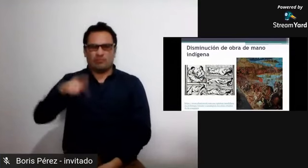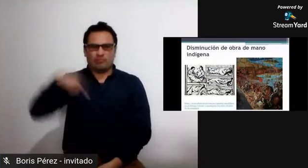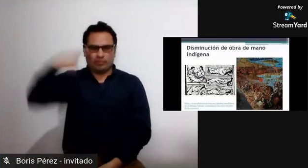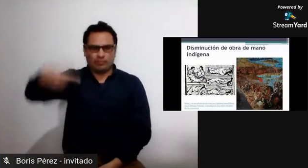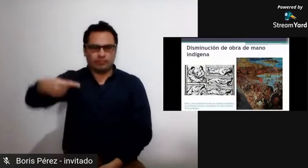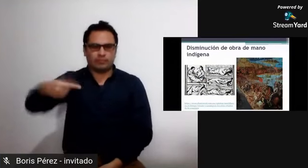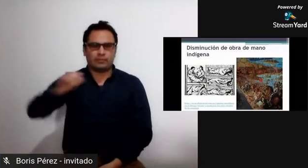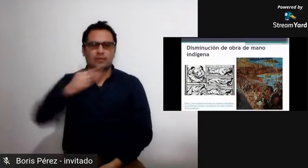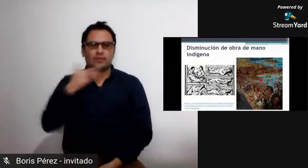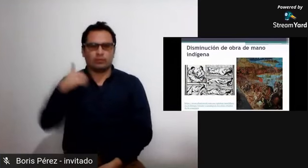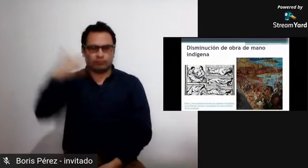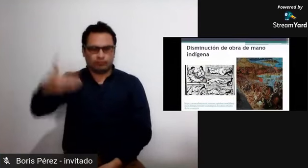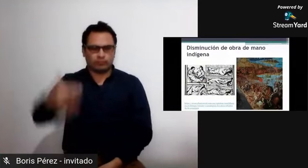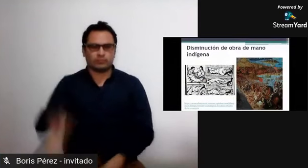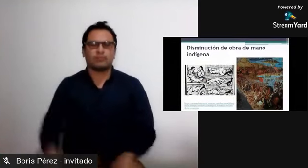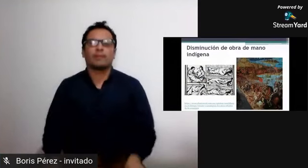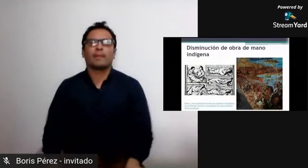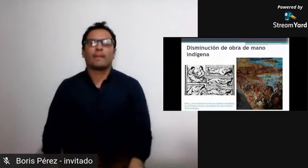vamos a ver la siguiente